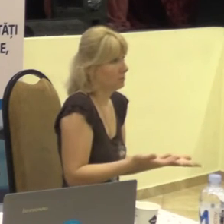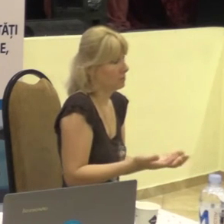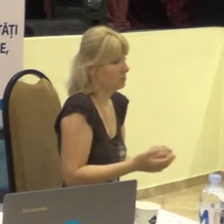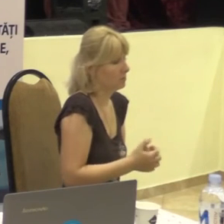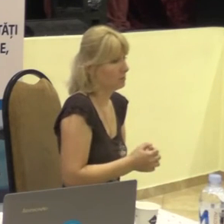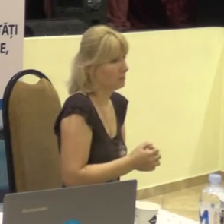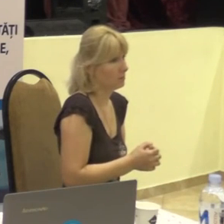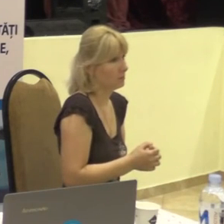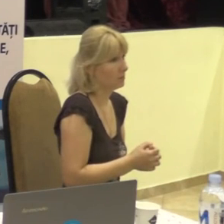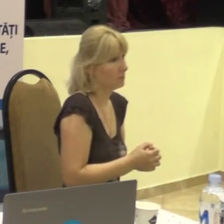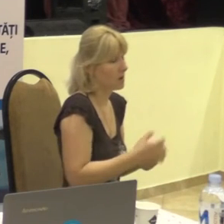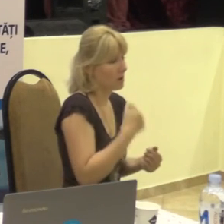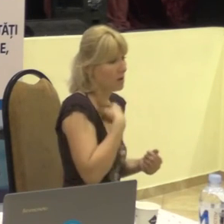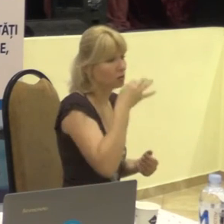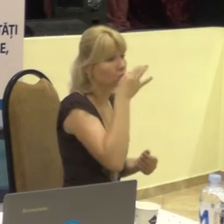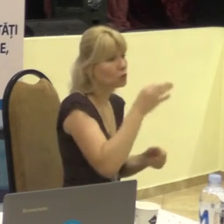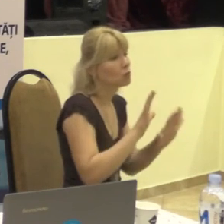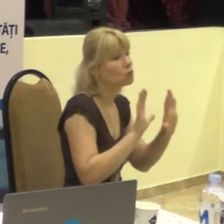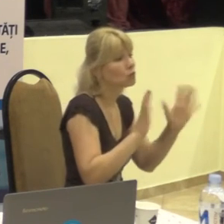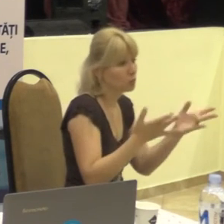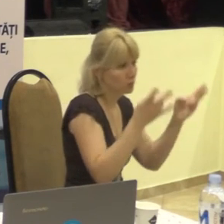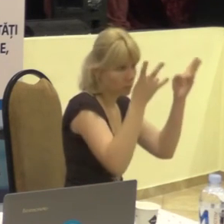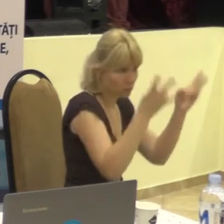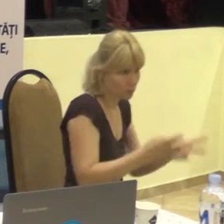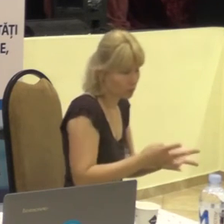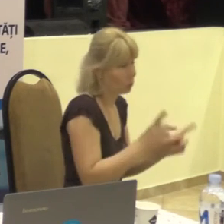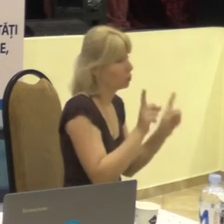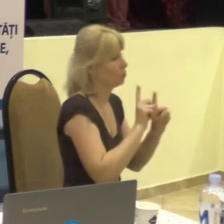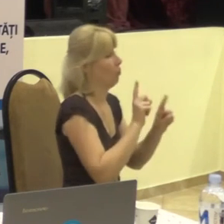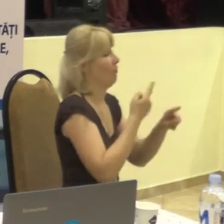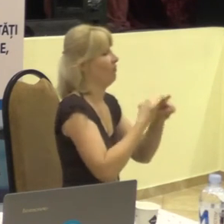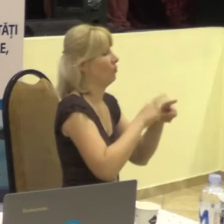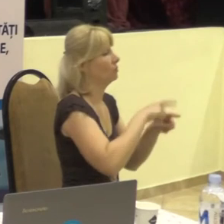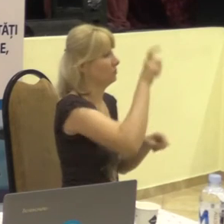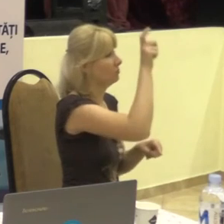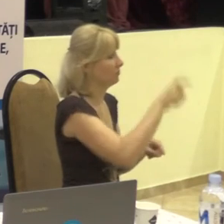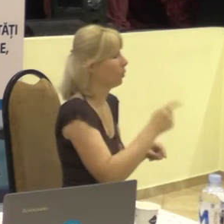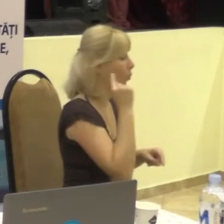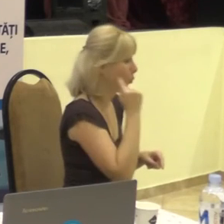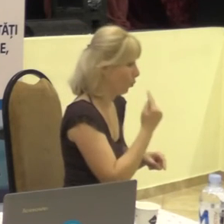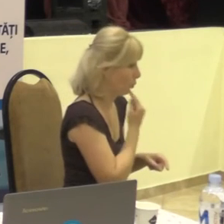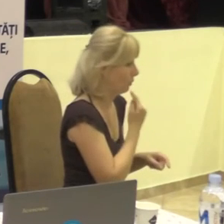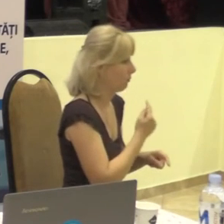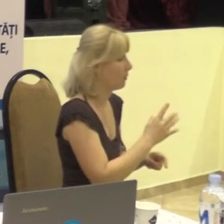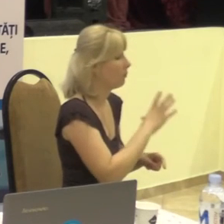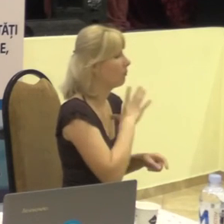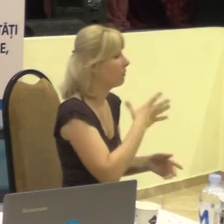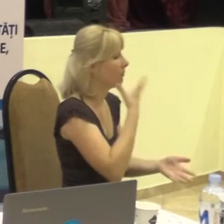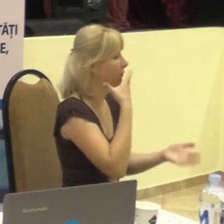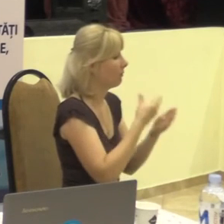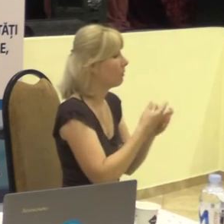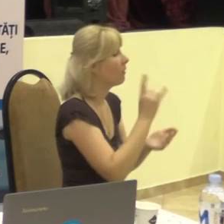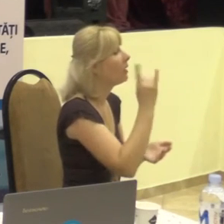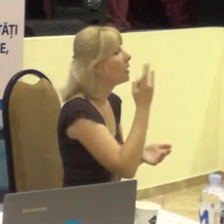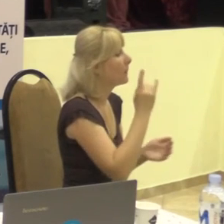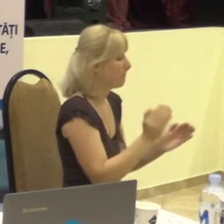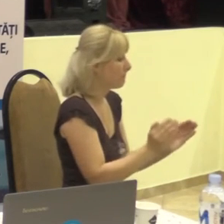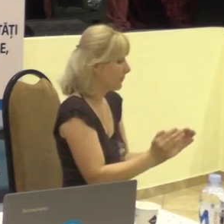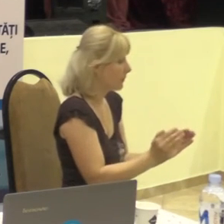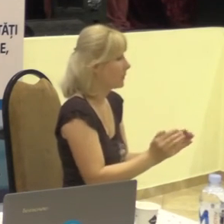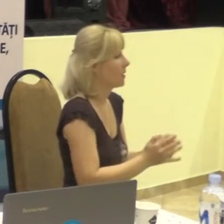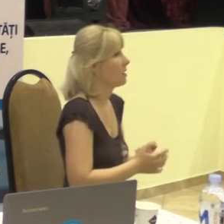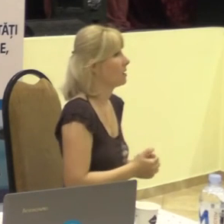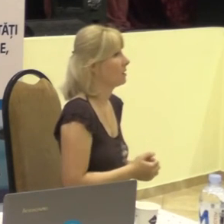Eu vă zic de un caz particular când o persoană cu dezabilități de aud, având copil mic